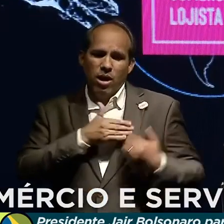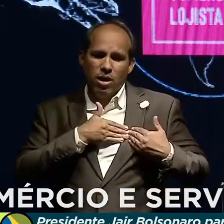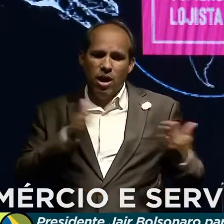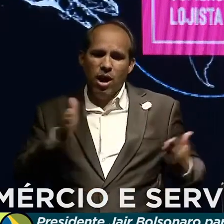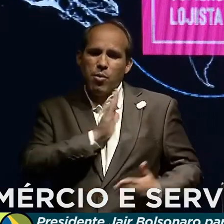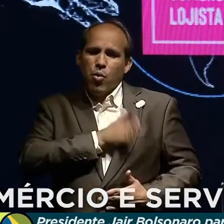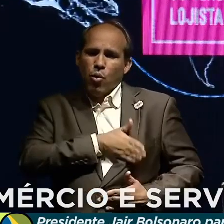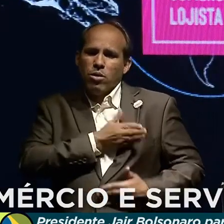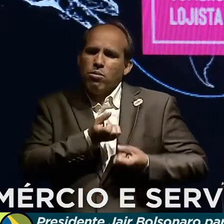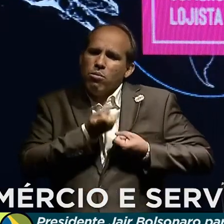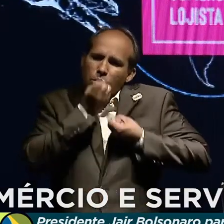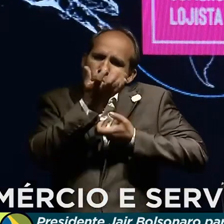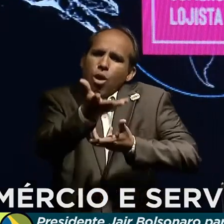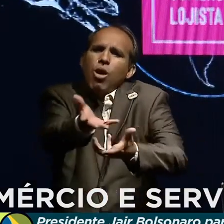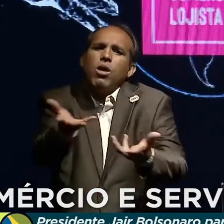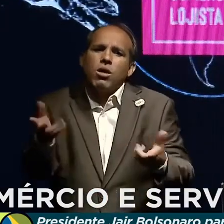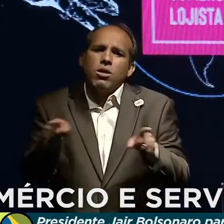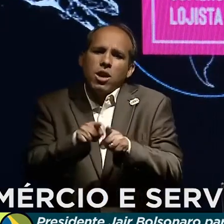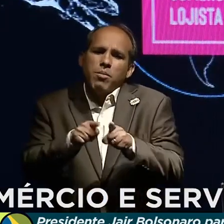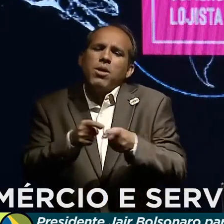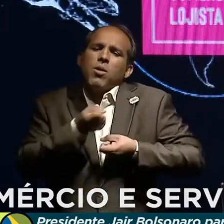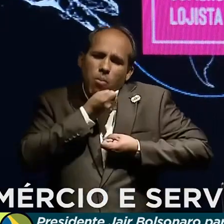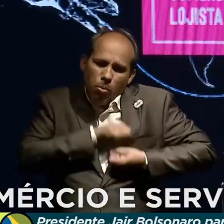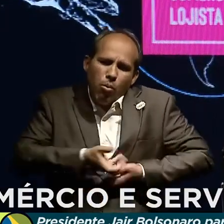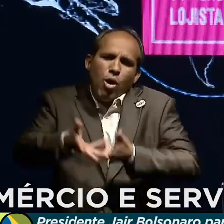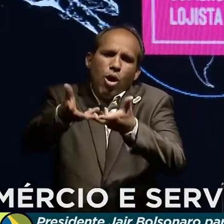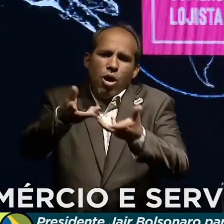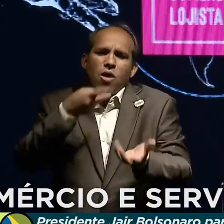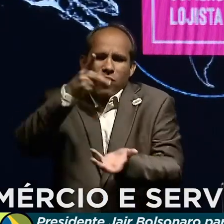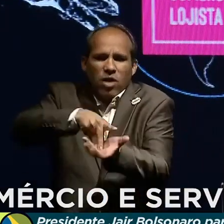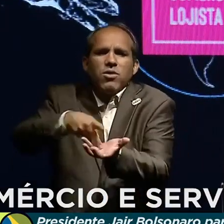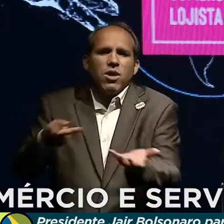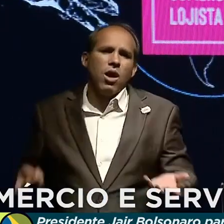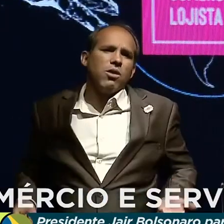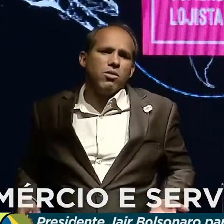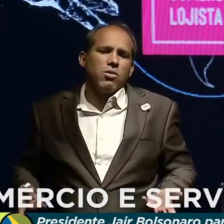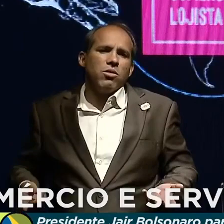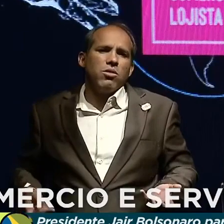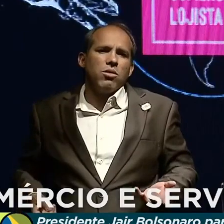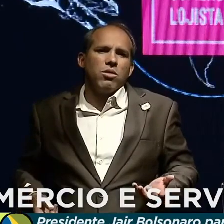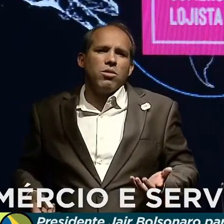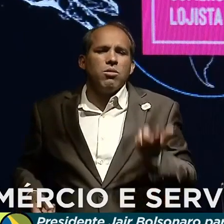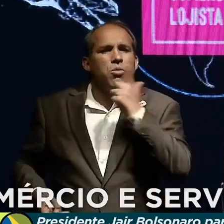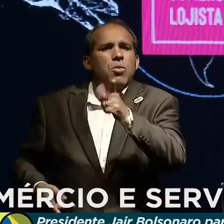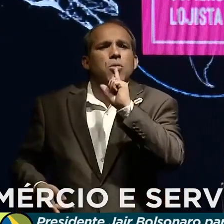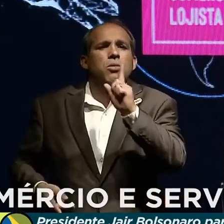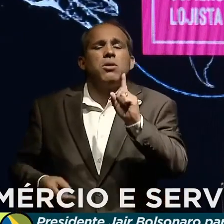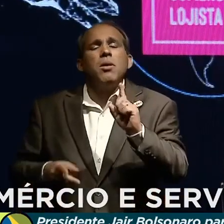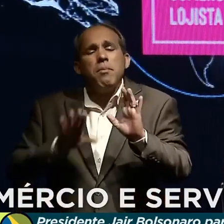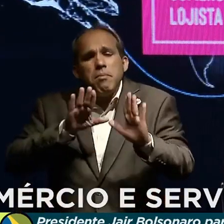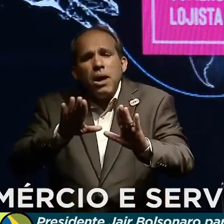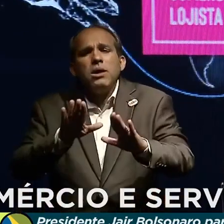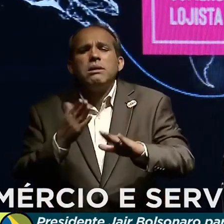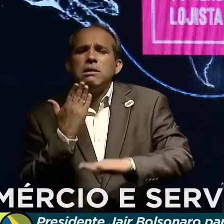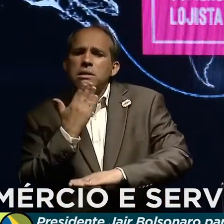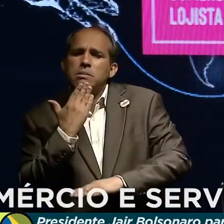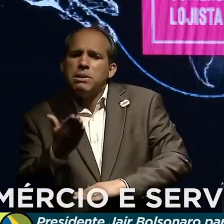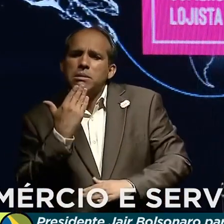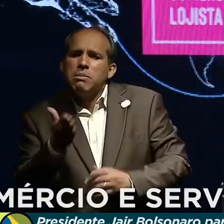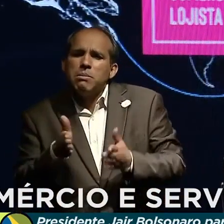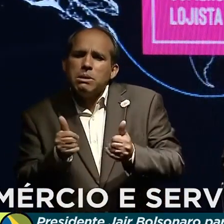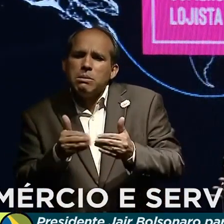e falar sempre a verdade, não teve sucesso na Petrobras. Apelei, não